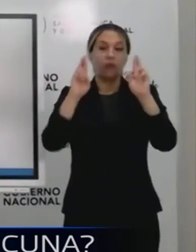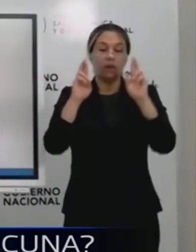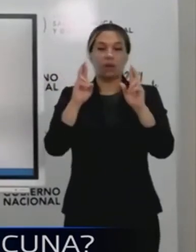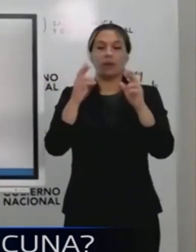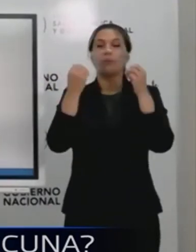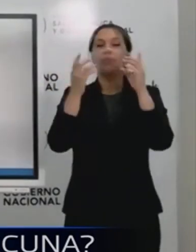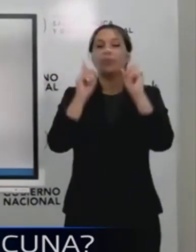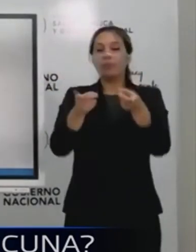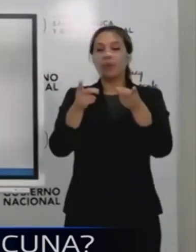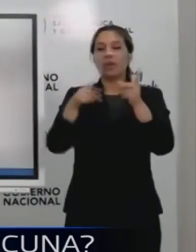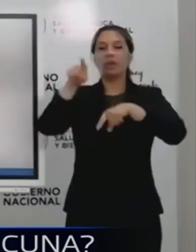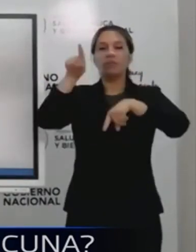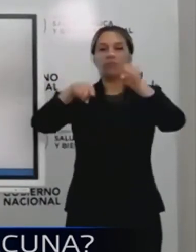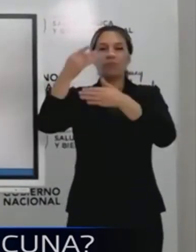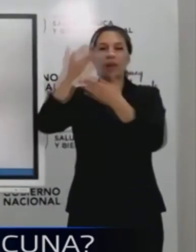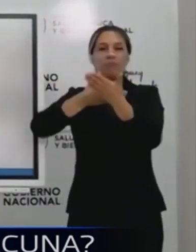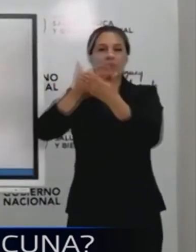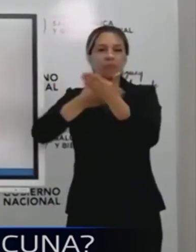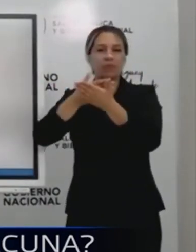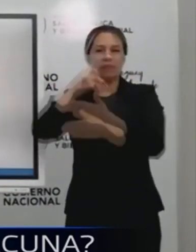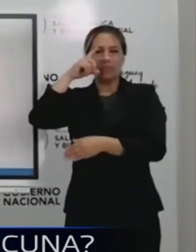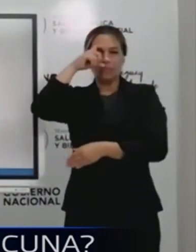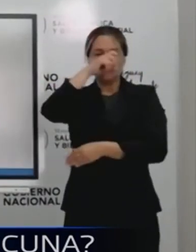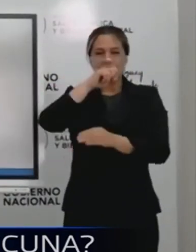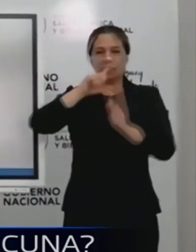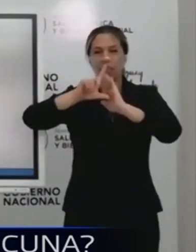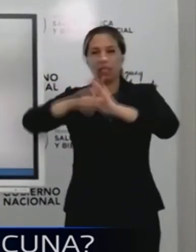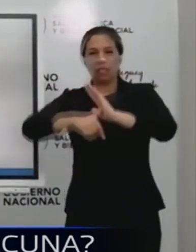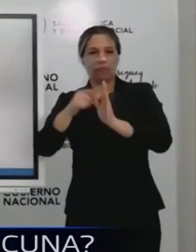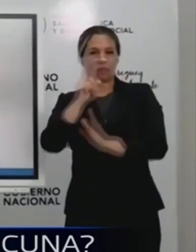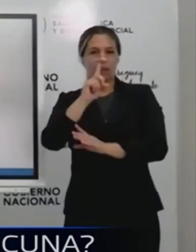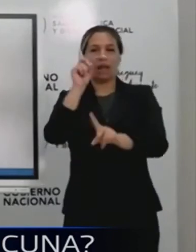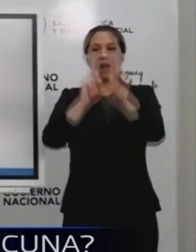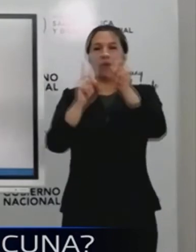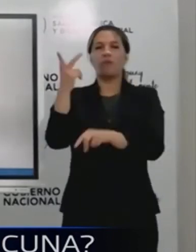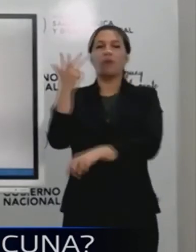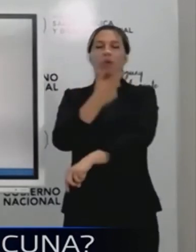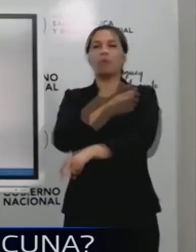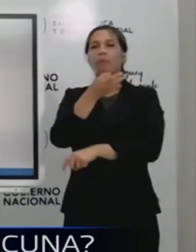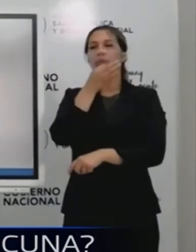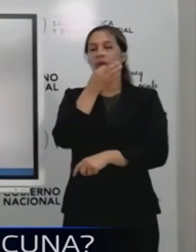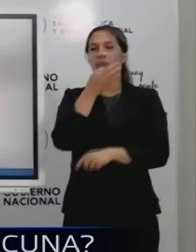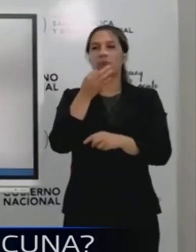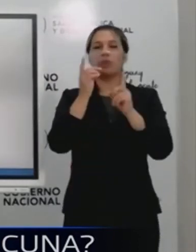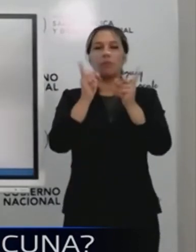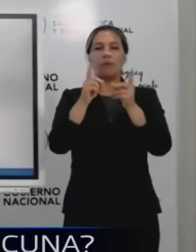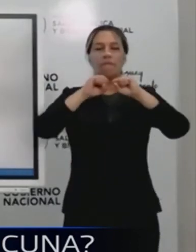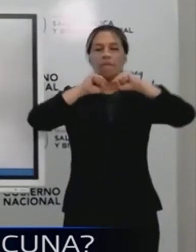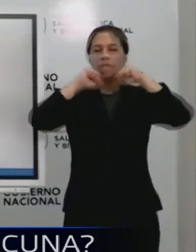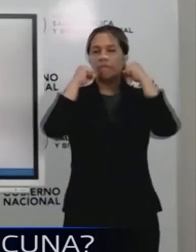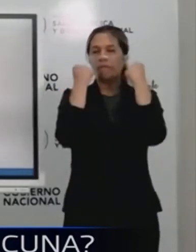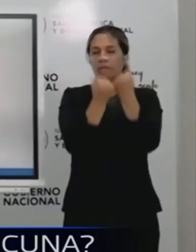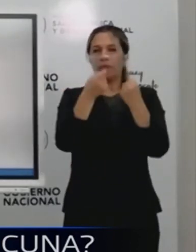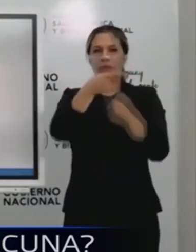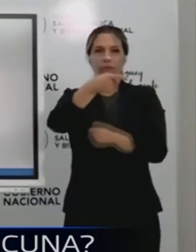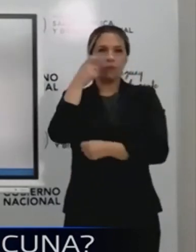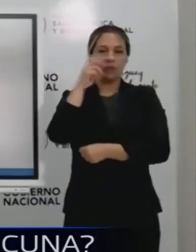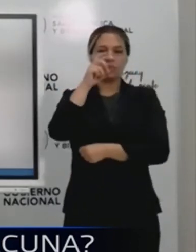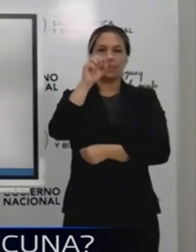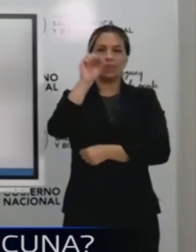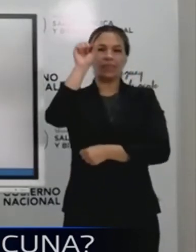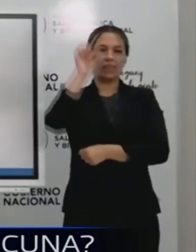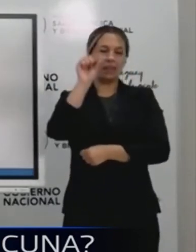logística no sea muy compleja. Como todos saben, hay vacunas que nos requieren mantener a nivel de congelamiento de menos 70 grados